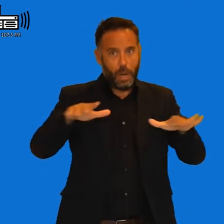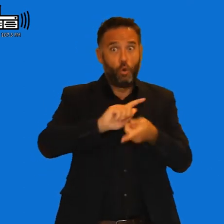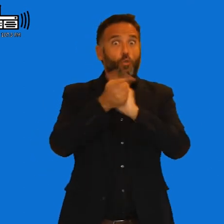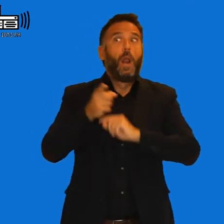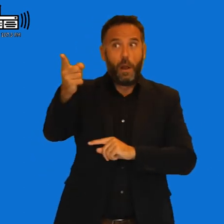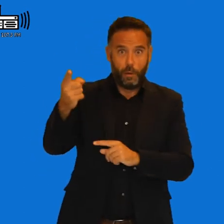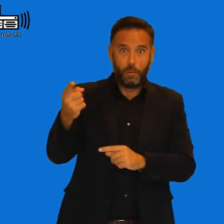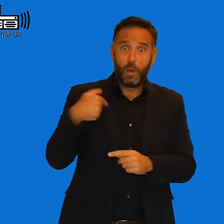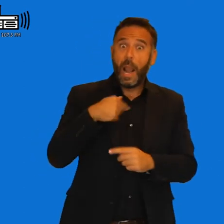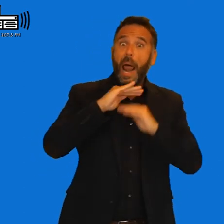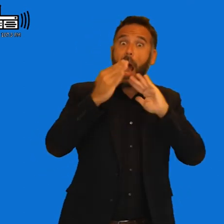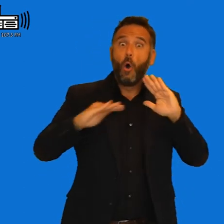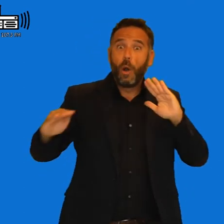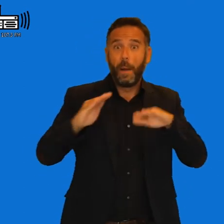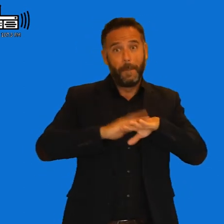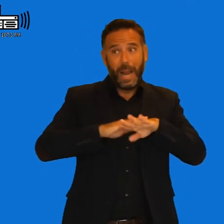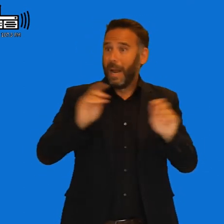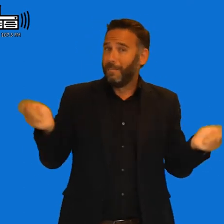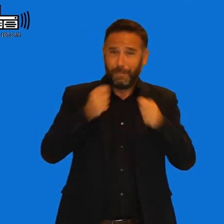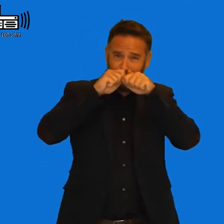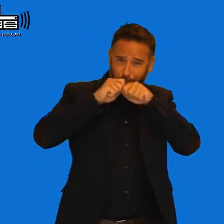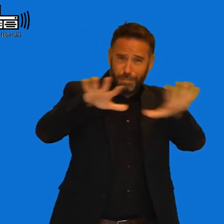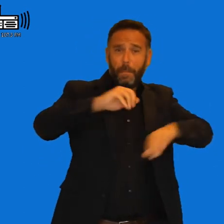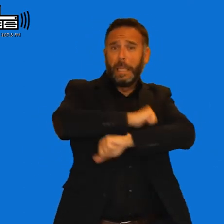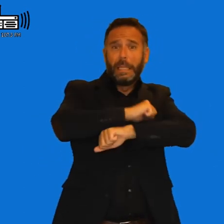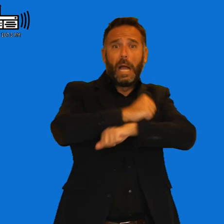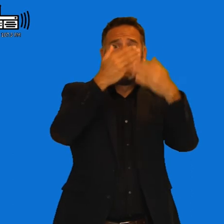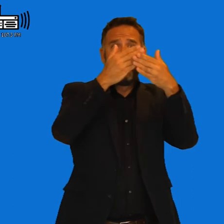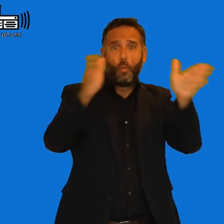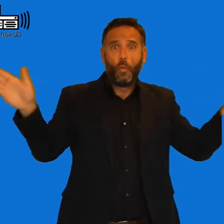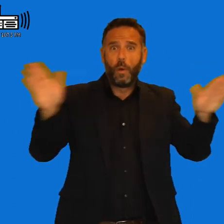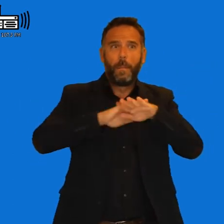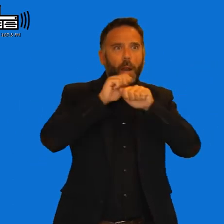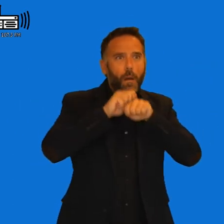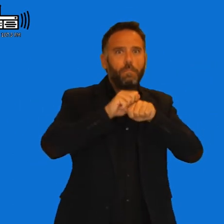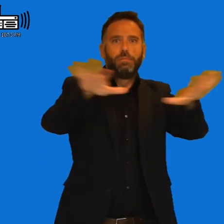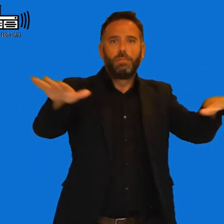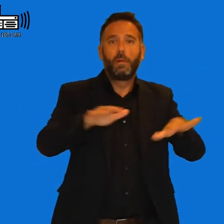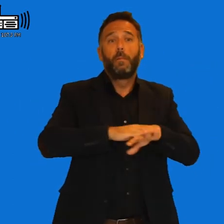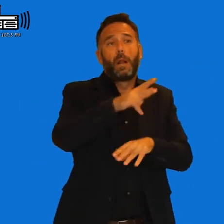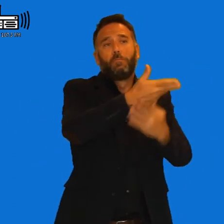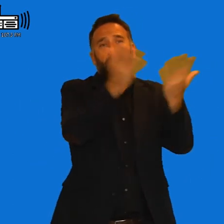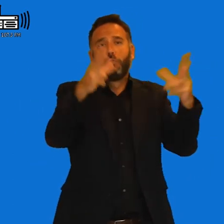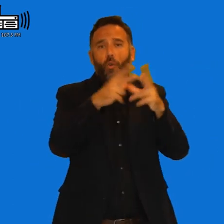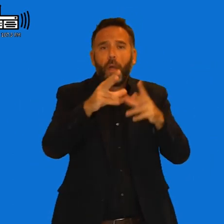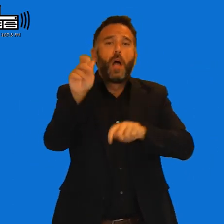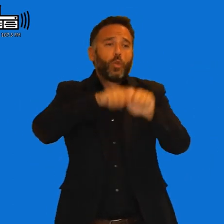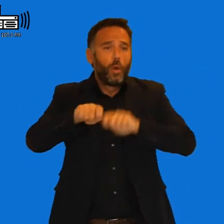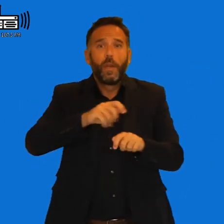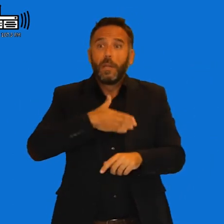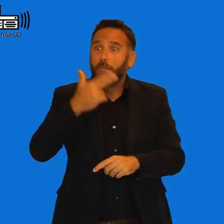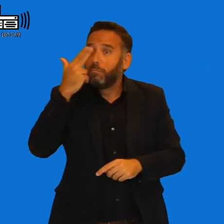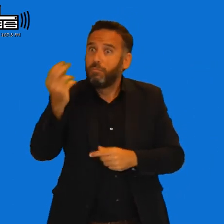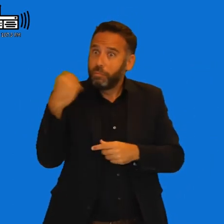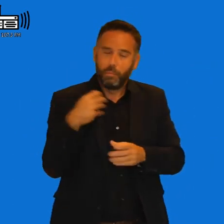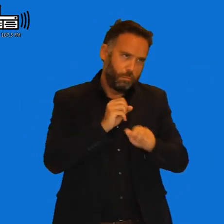estamos, la OLA, en la ventana para todas las asociaciones y gente que quiera... Bueno, que quiera decir algo y que sea interesante para el resto de